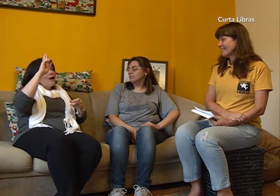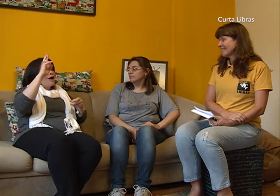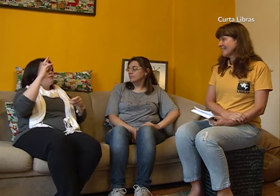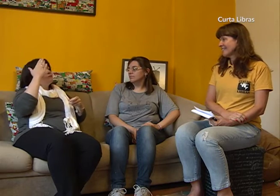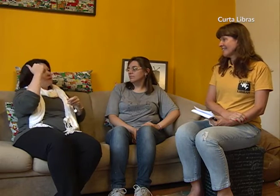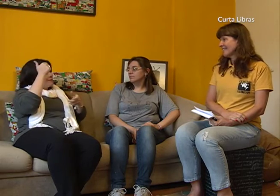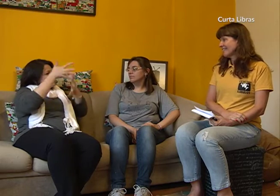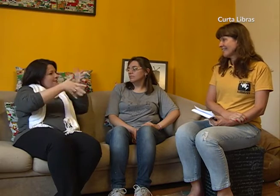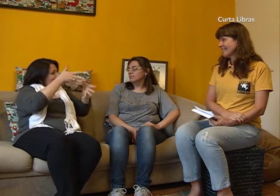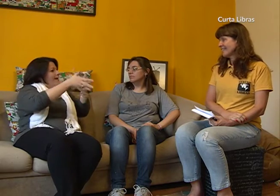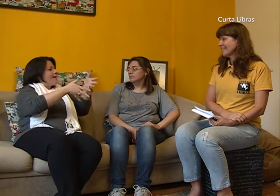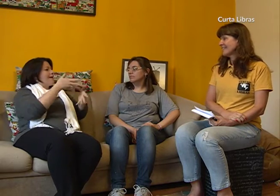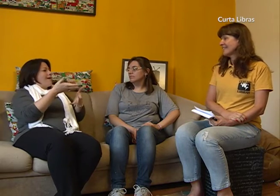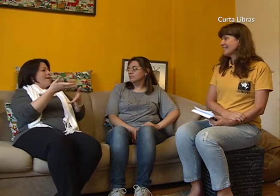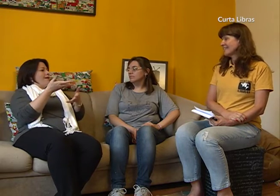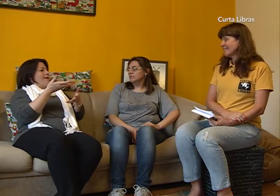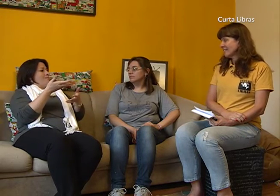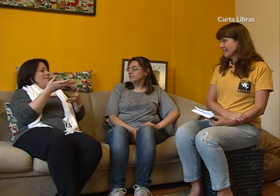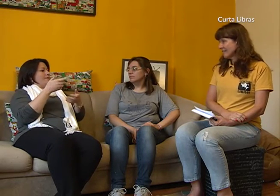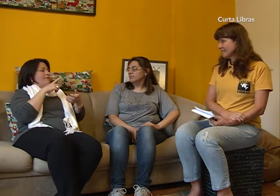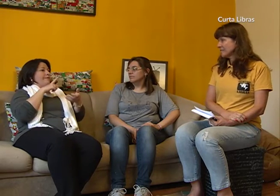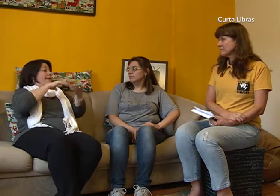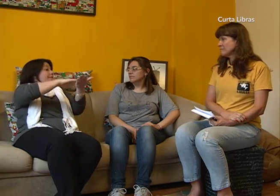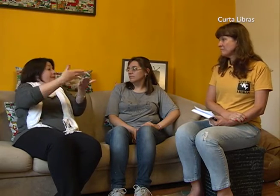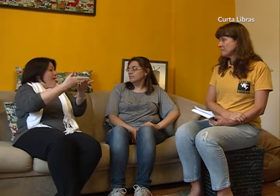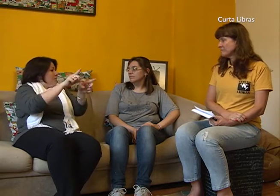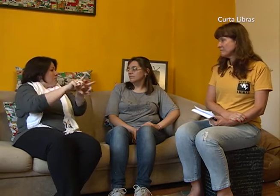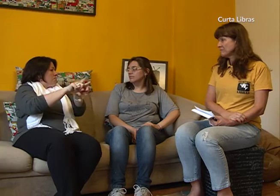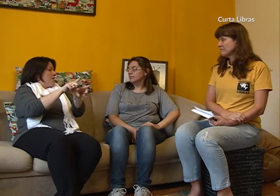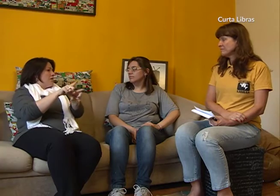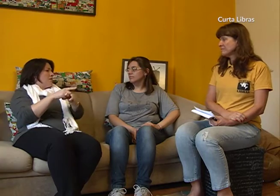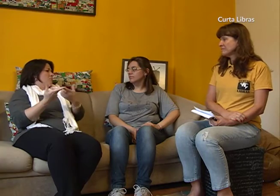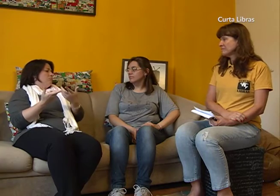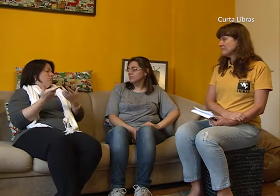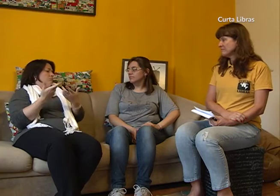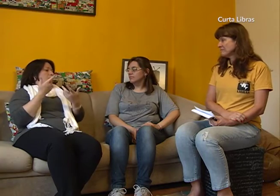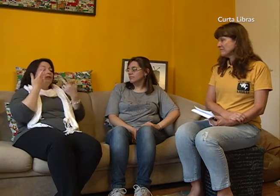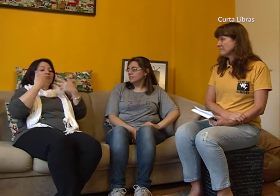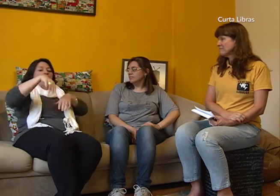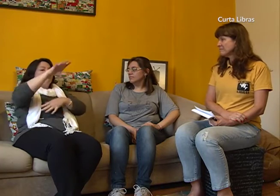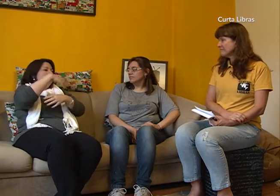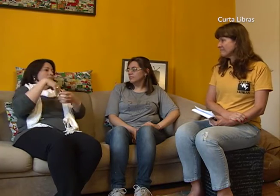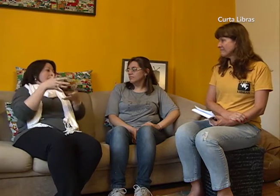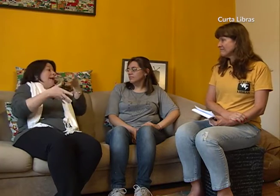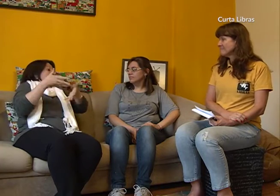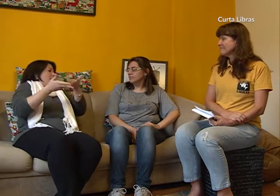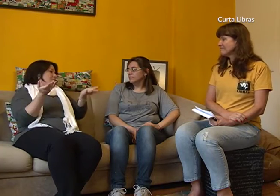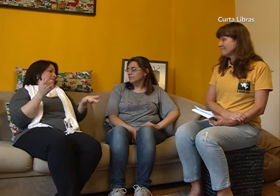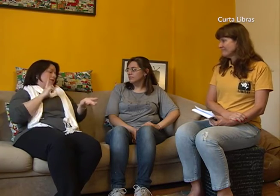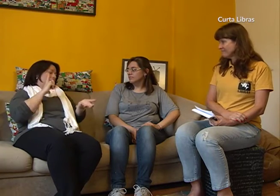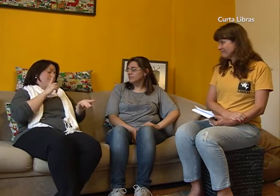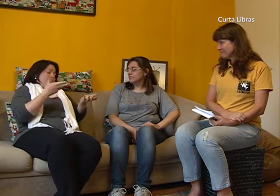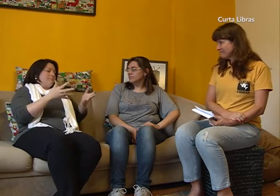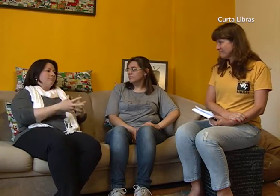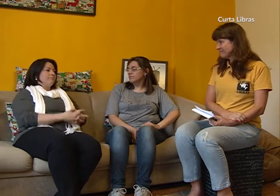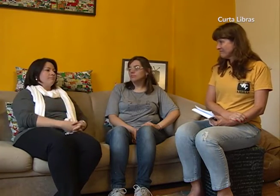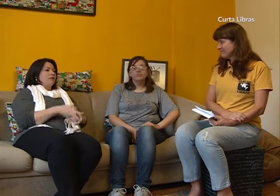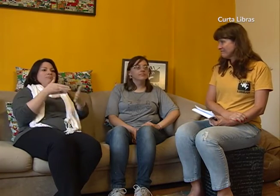sabe Libras. E os tradutores intérpretes também. Então a Libras ocorre de forma natural onde eu trabalho. Eu não sinto nenhuma limitação.